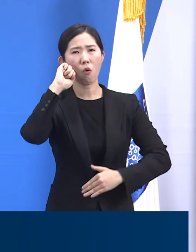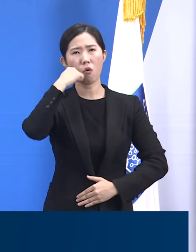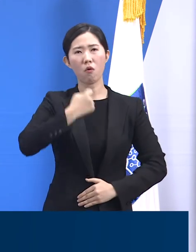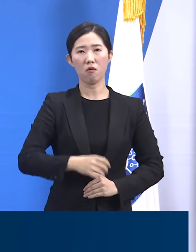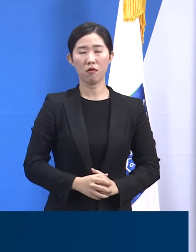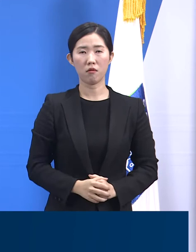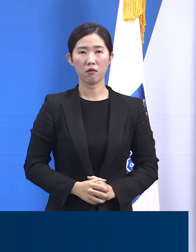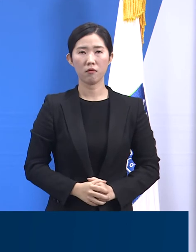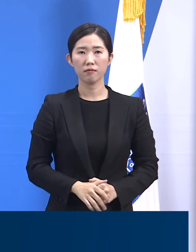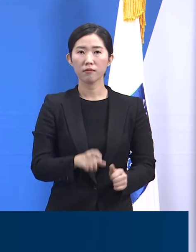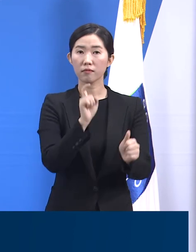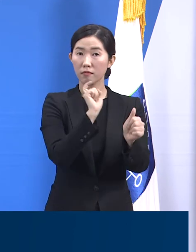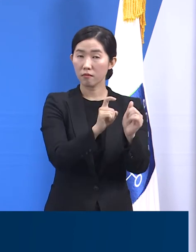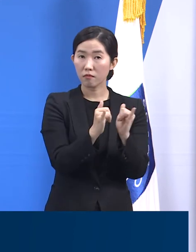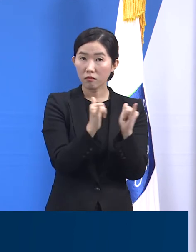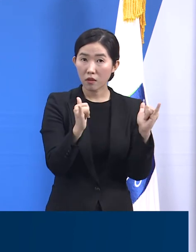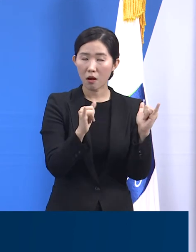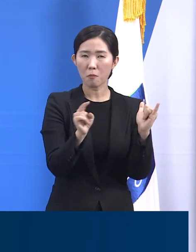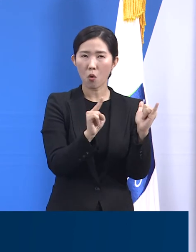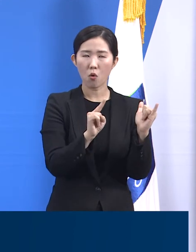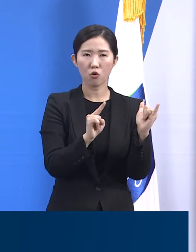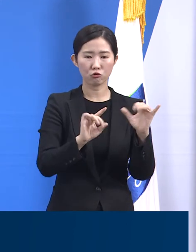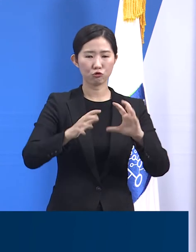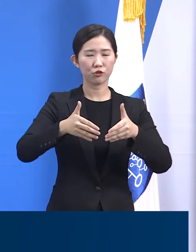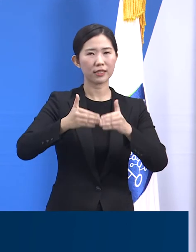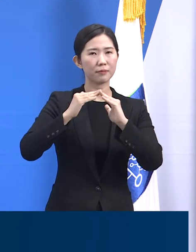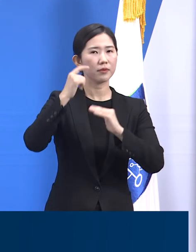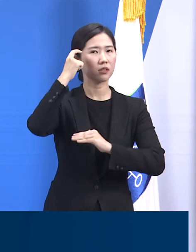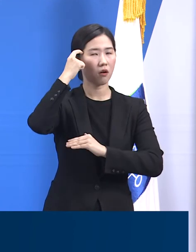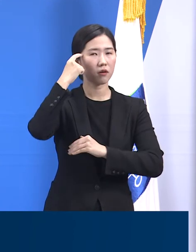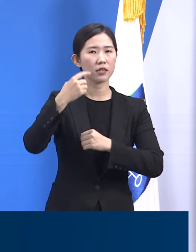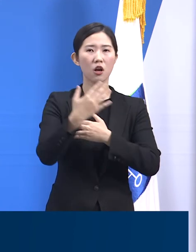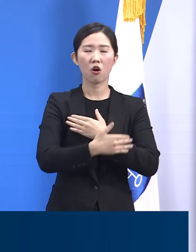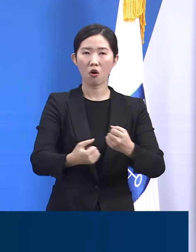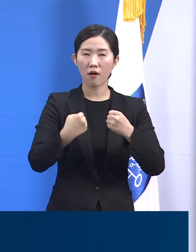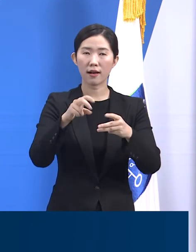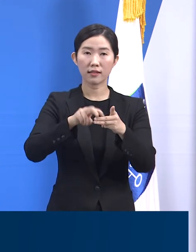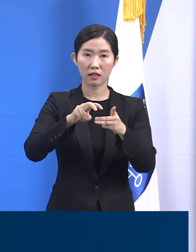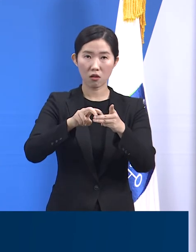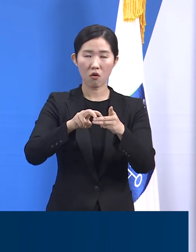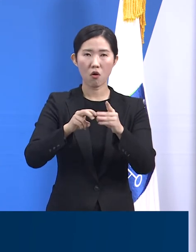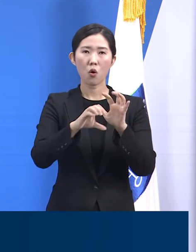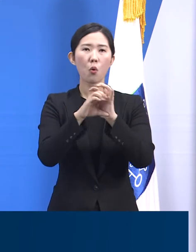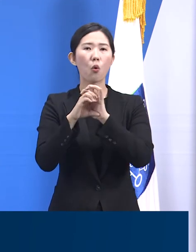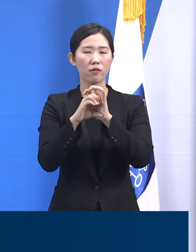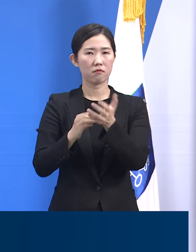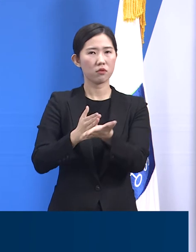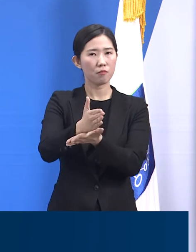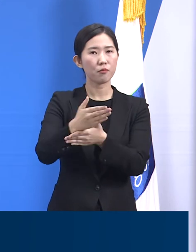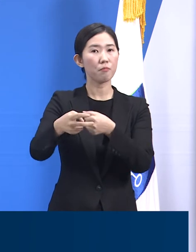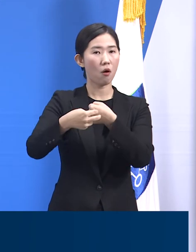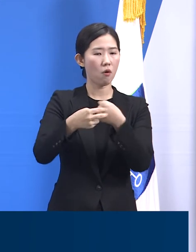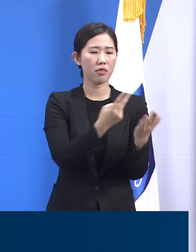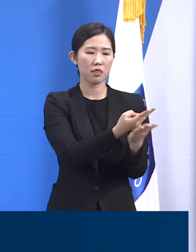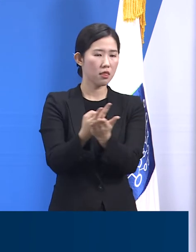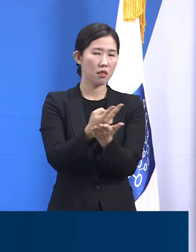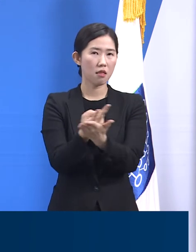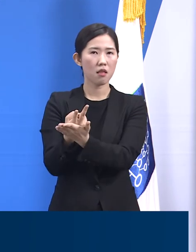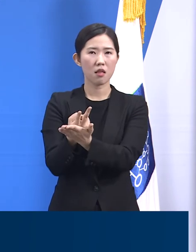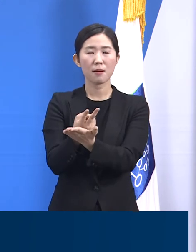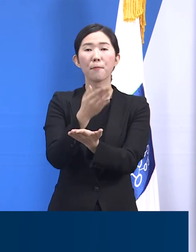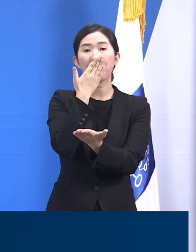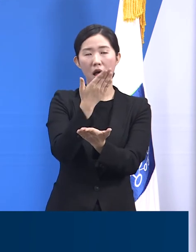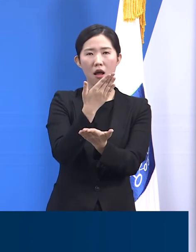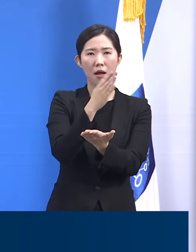확진자들은 국립정신건강센터 등의 코로나19 전담병상으로 전원되지만 접촉자를